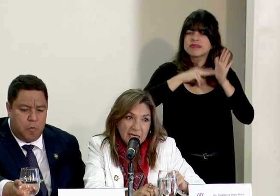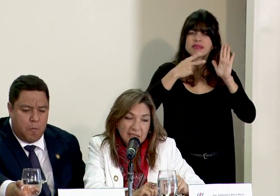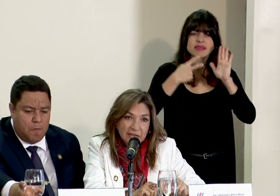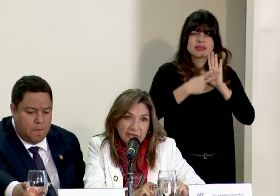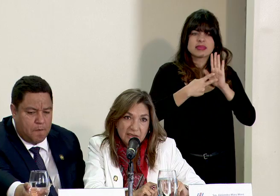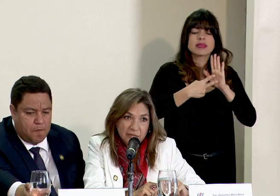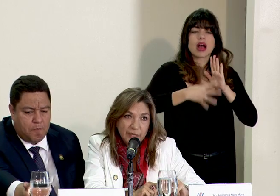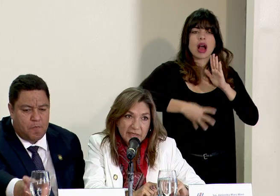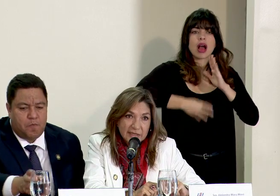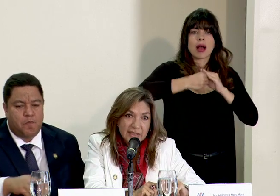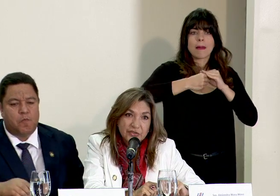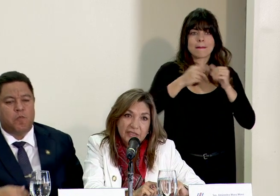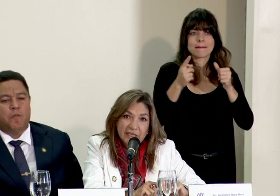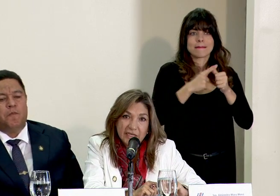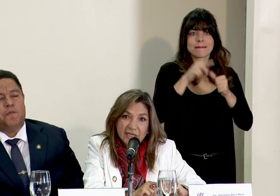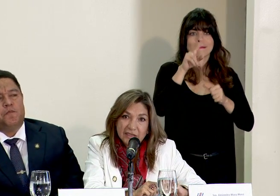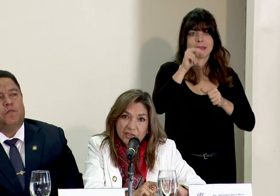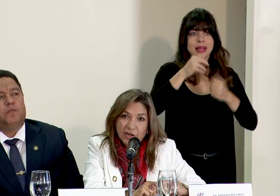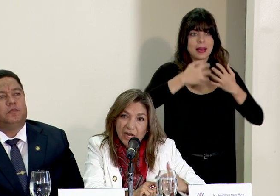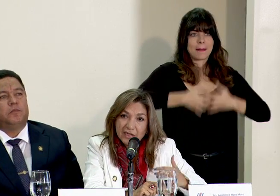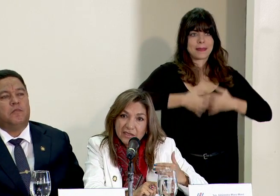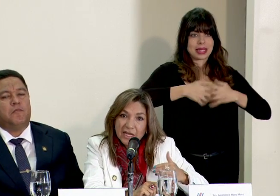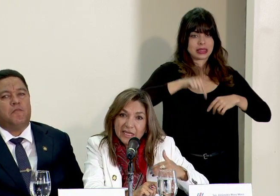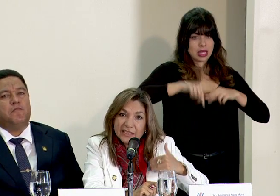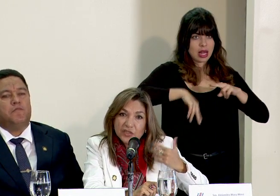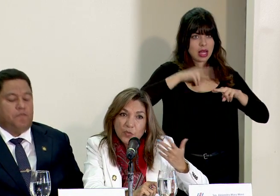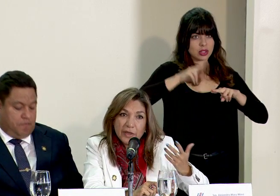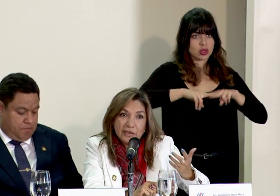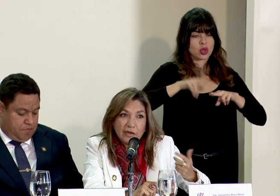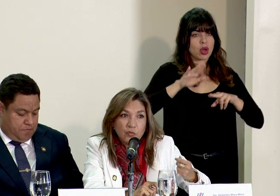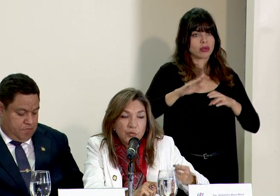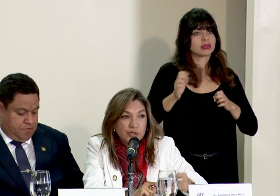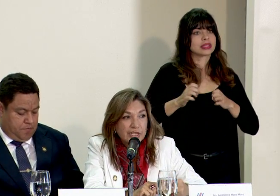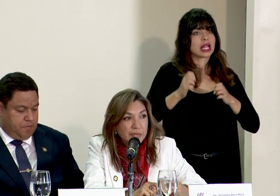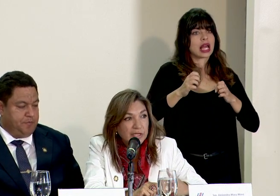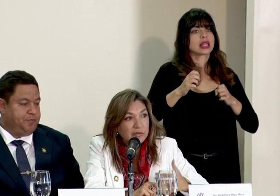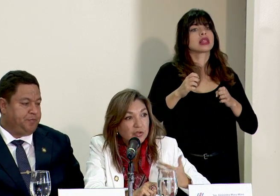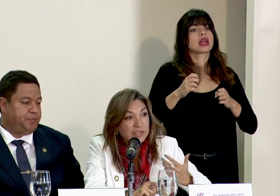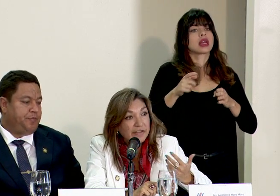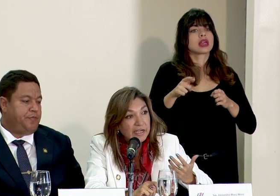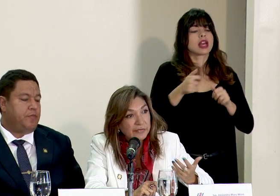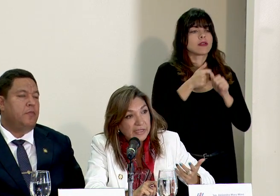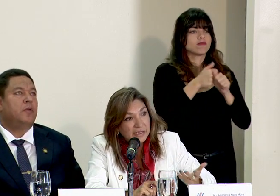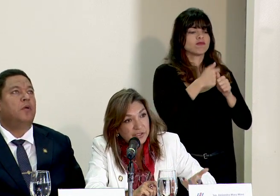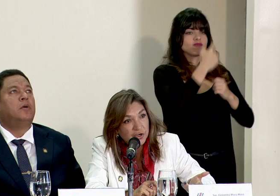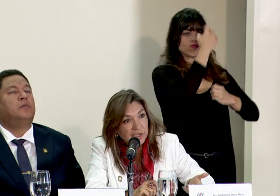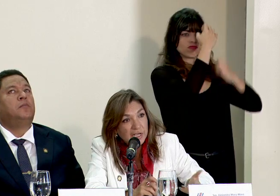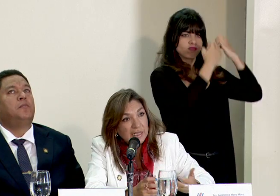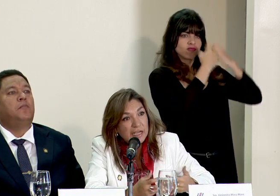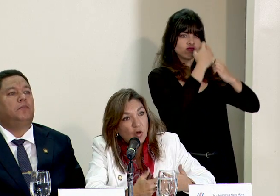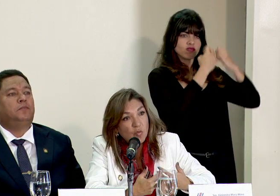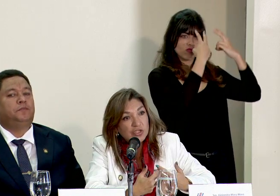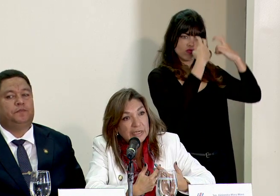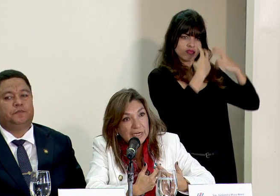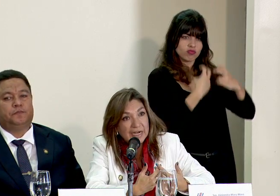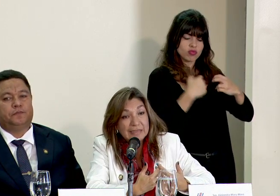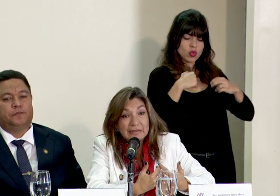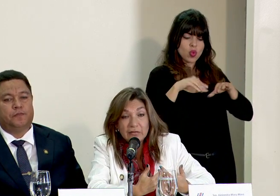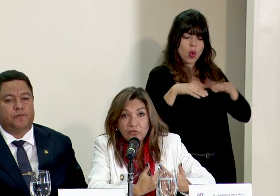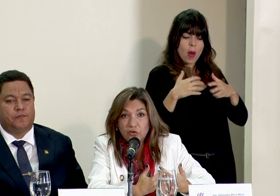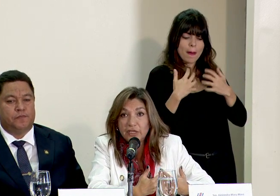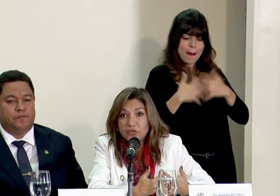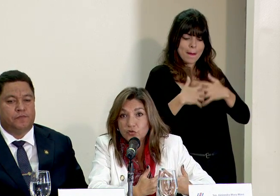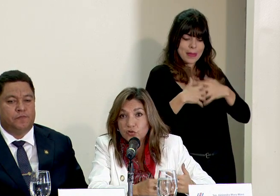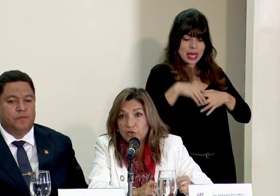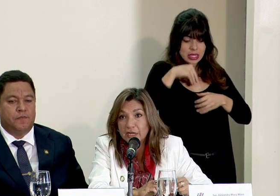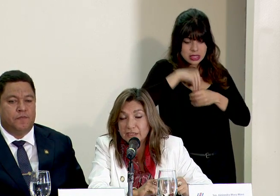inicial de 20 empresas estratégicas nacionales que se someten a un procedimiento de verificación de cómo cerrar